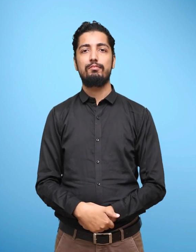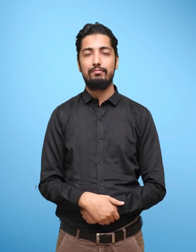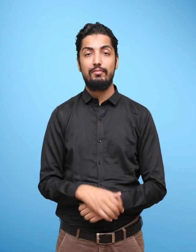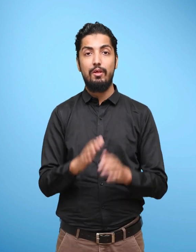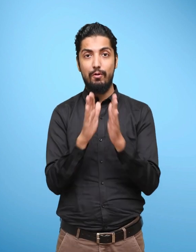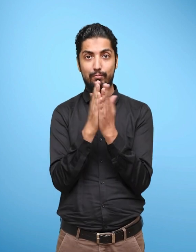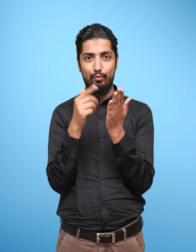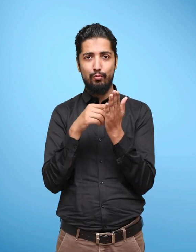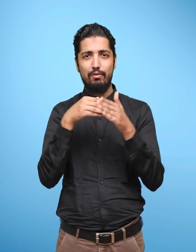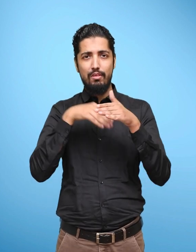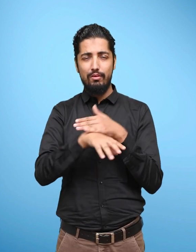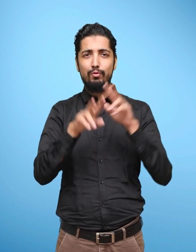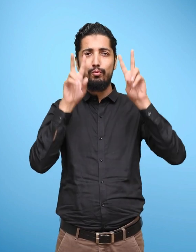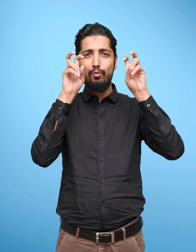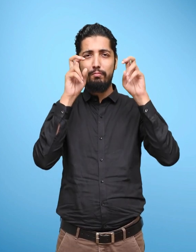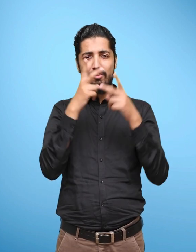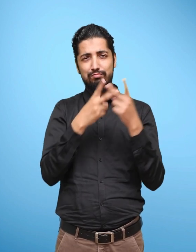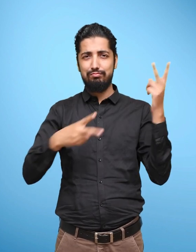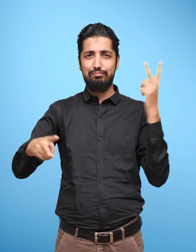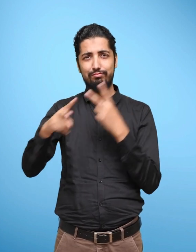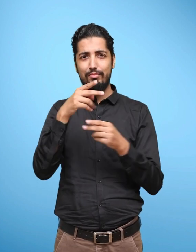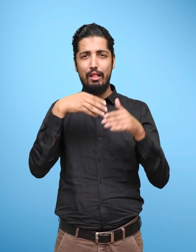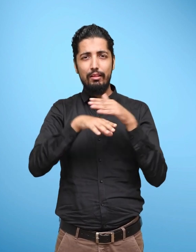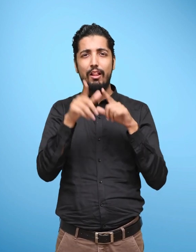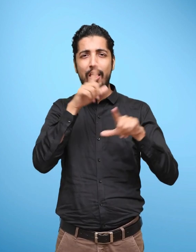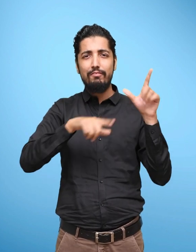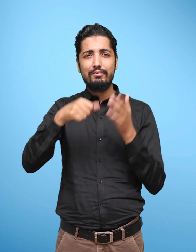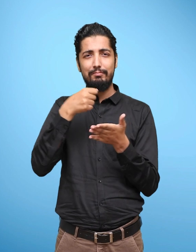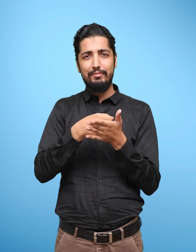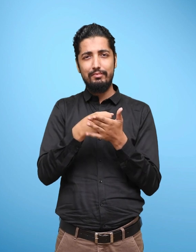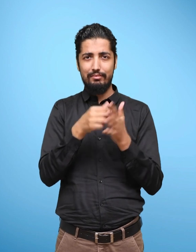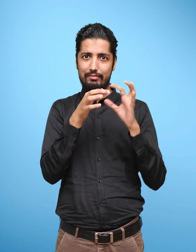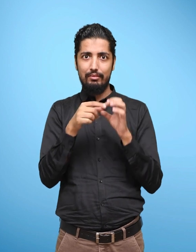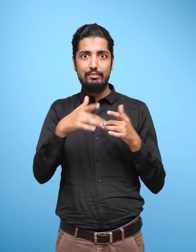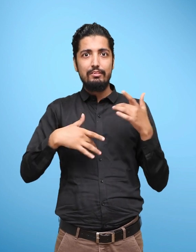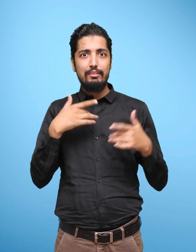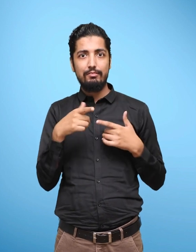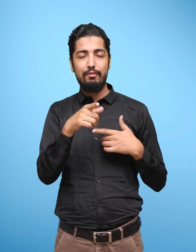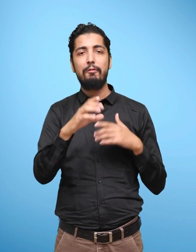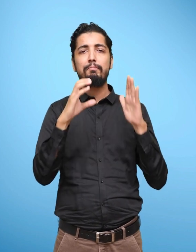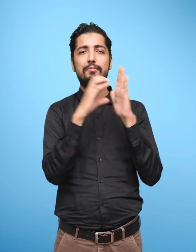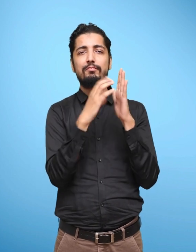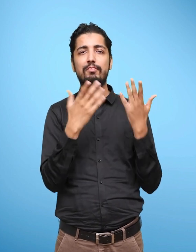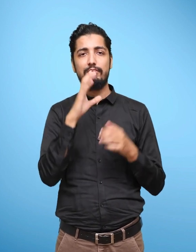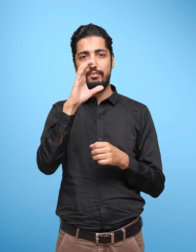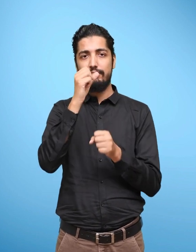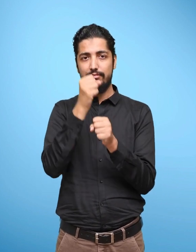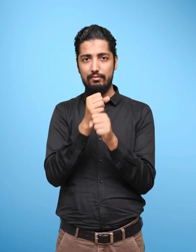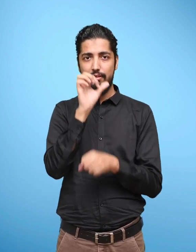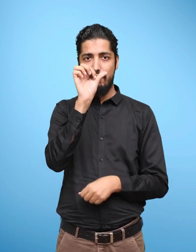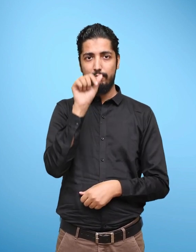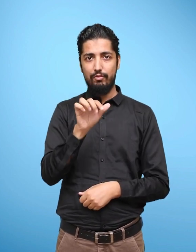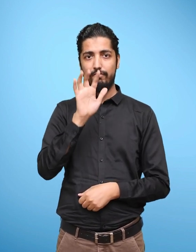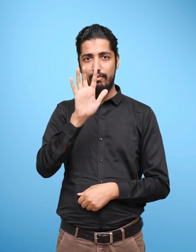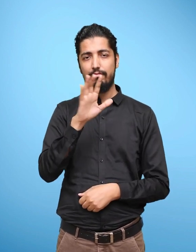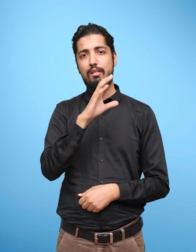Interesting stories in simple language are provided in the textbook in accordance with CG 9.5